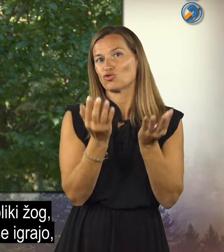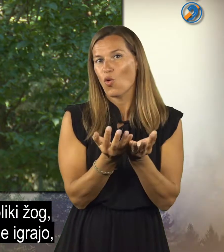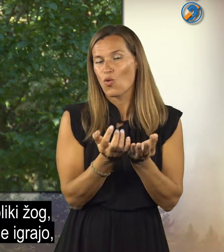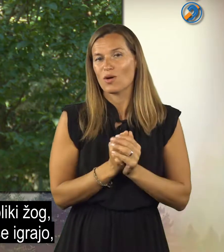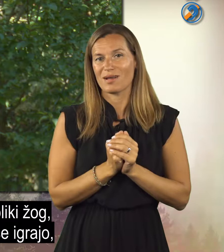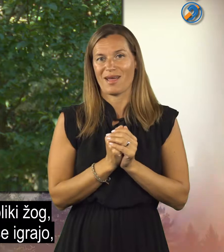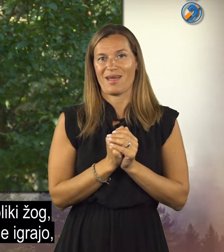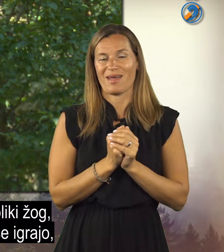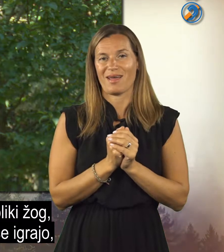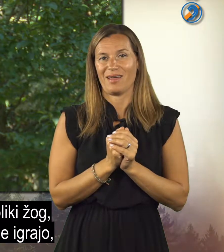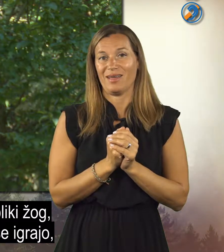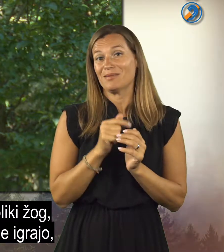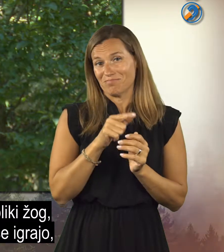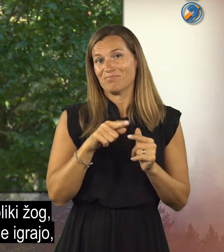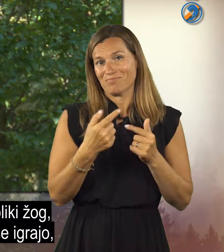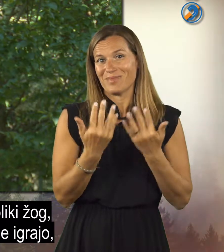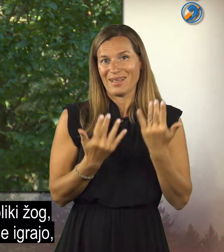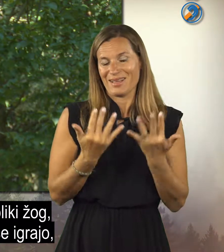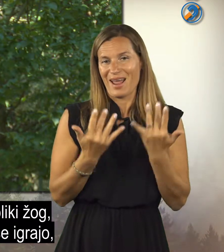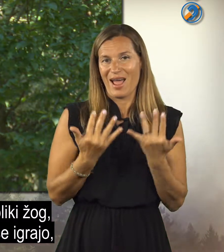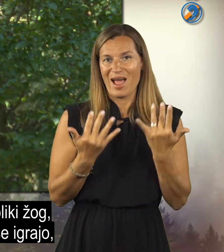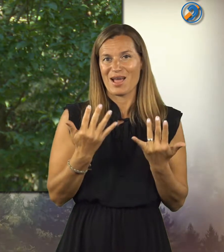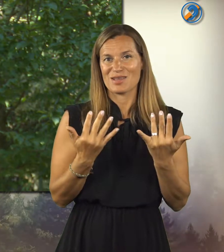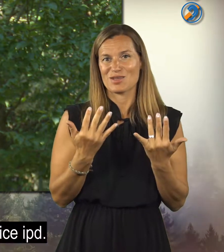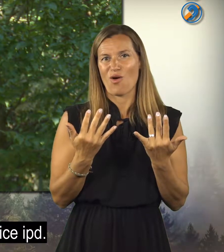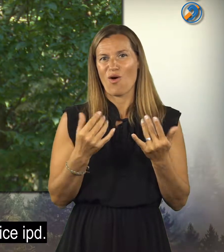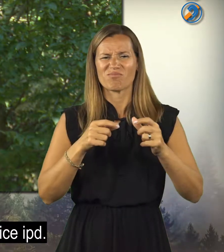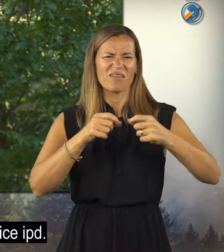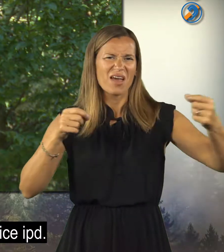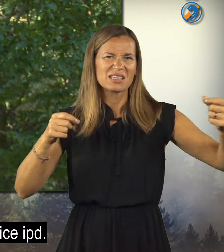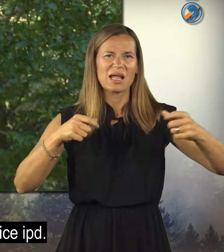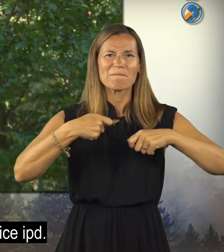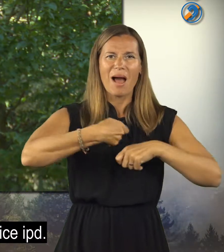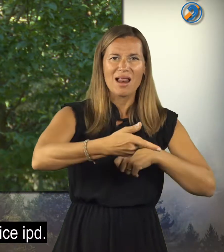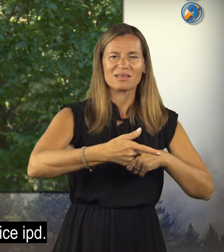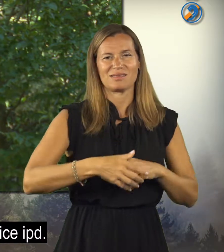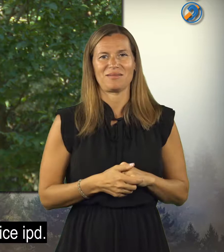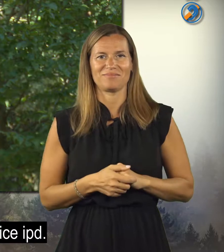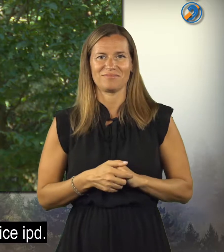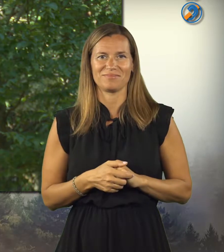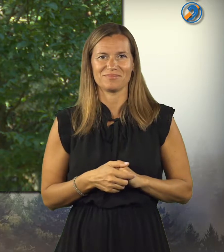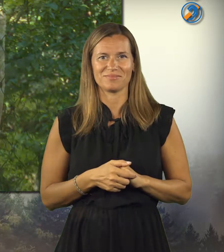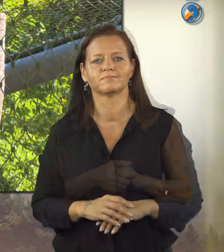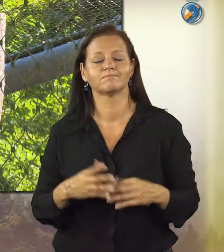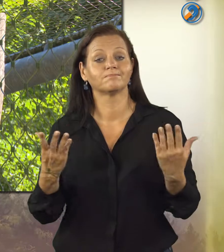žog, s katerimi se igrajo, vejce, palice in podobno.